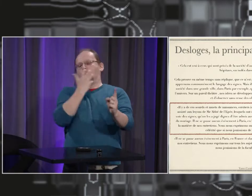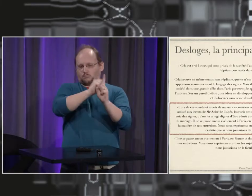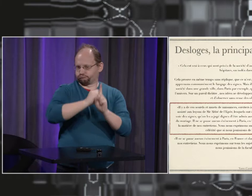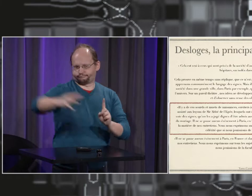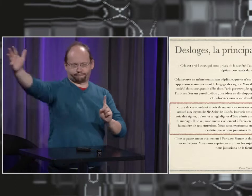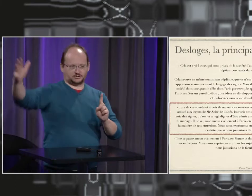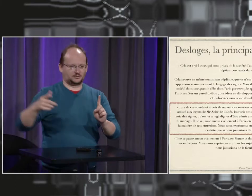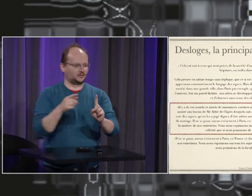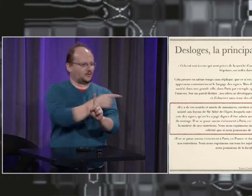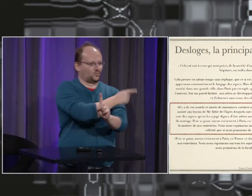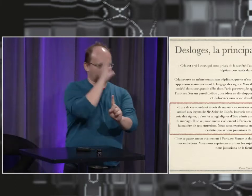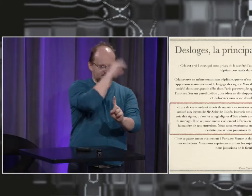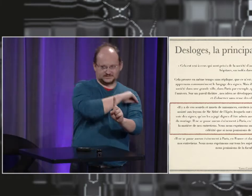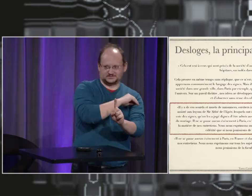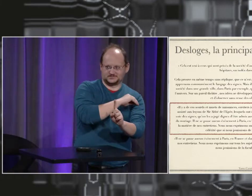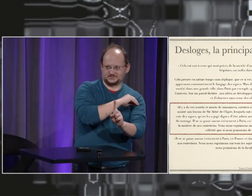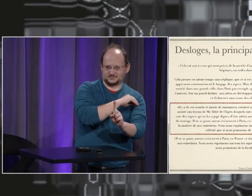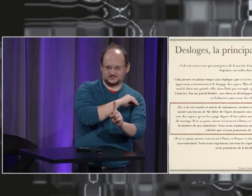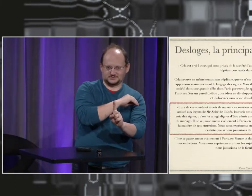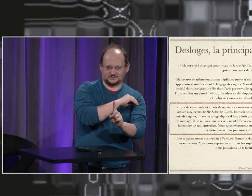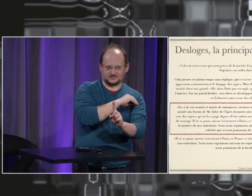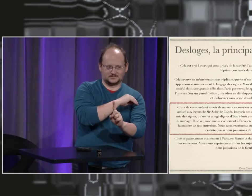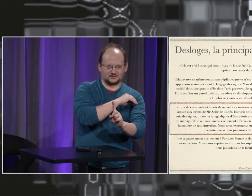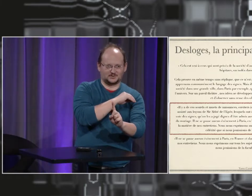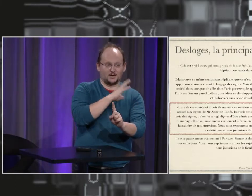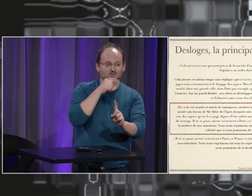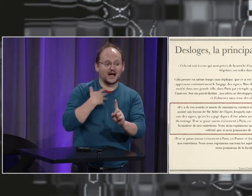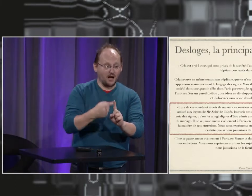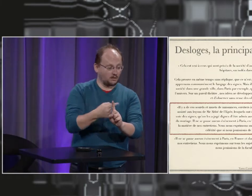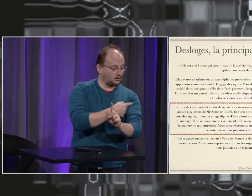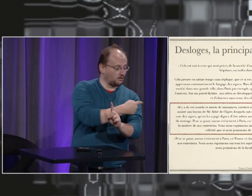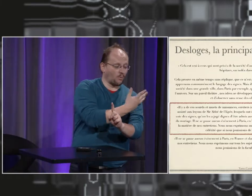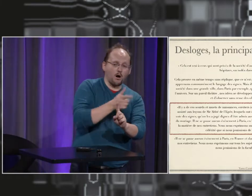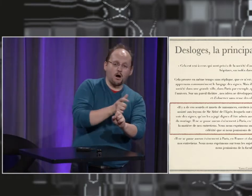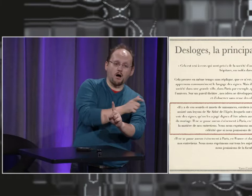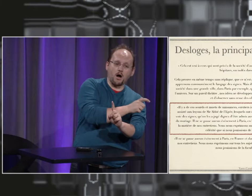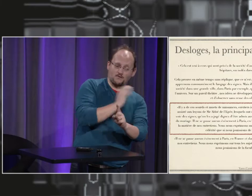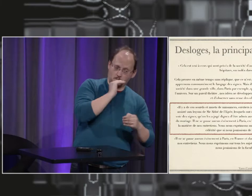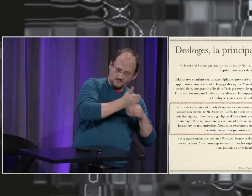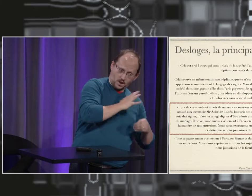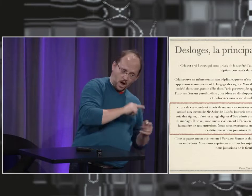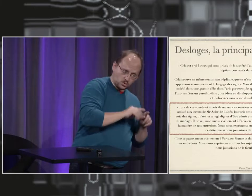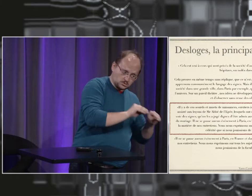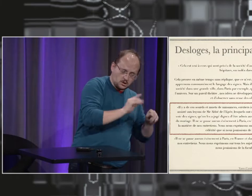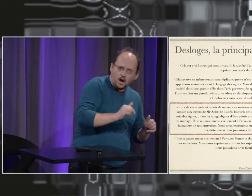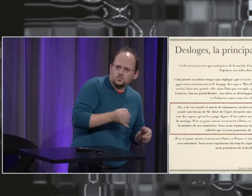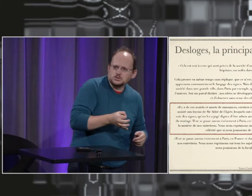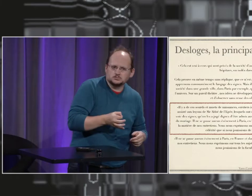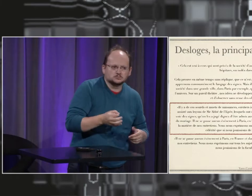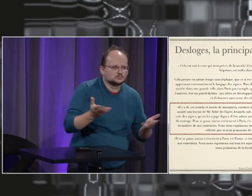L'abbé de l'épée,'est ce qui marque l'éducation gratuite auprès des sourds, mais avec l'abbé de l'épée, on oublie tout ce qui s passé avant. Au Moyen-Âge, il y avait bien